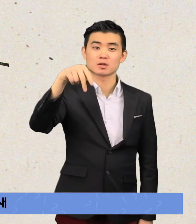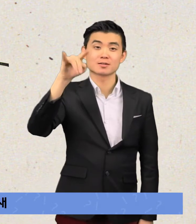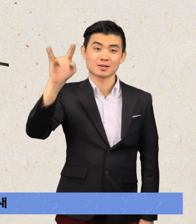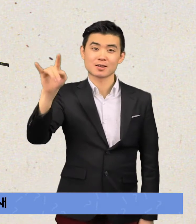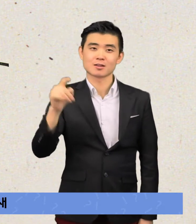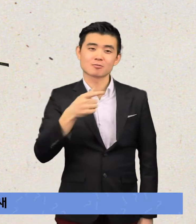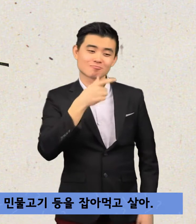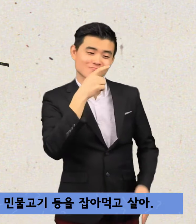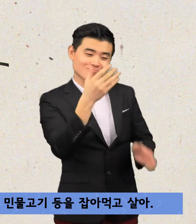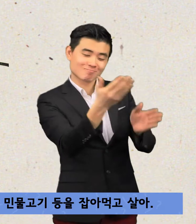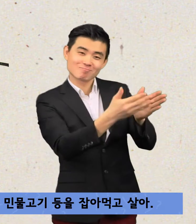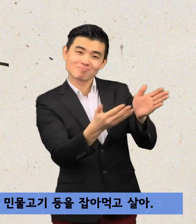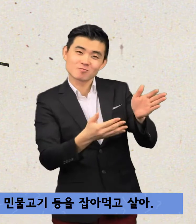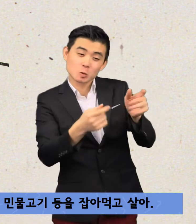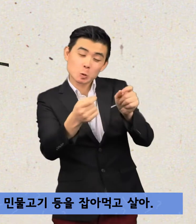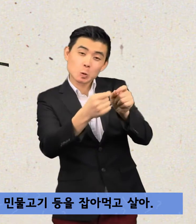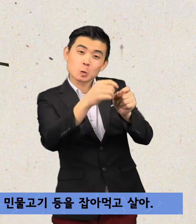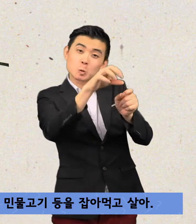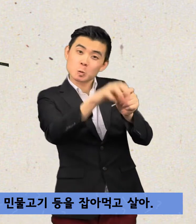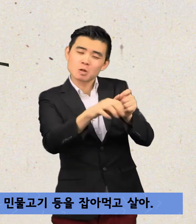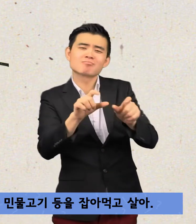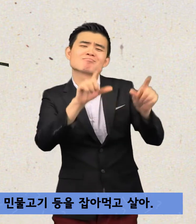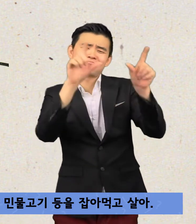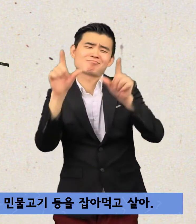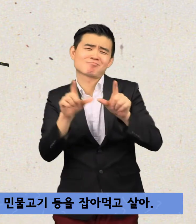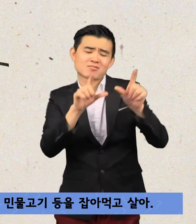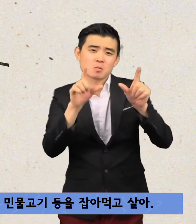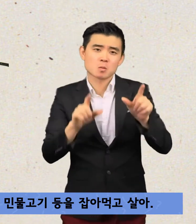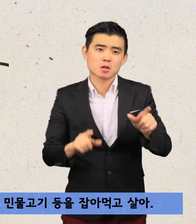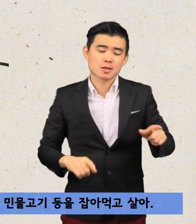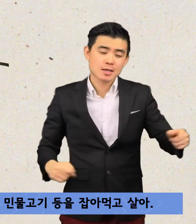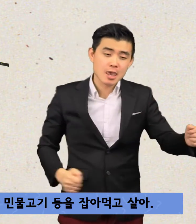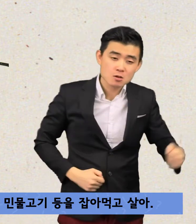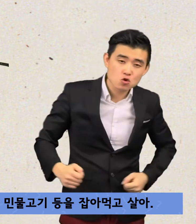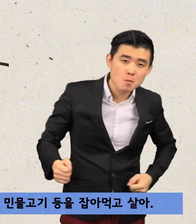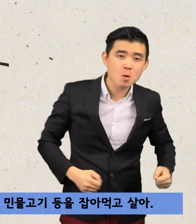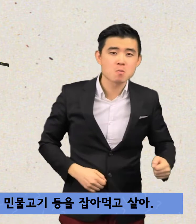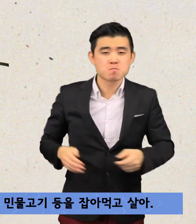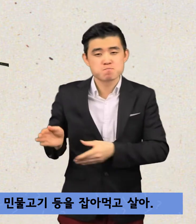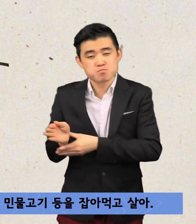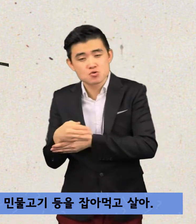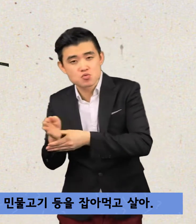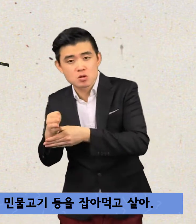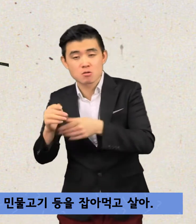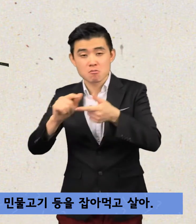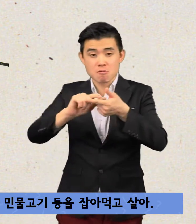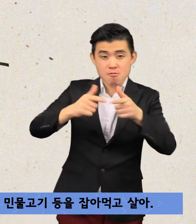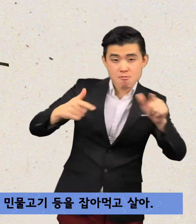강물 같은 물가에 살면서 개구리나 민물고기 등을 잡아먹고 살아.